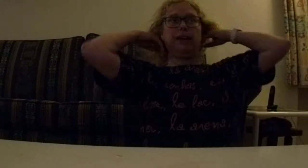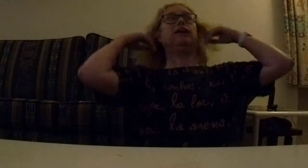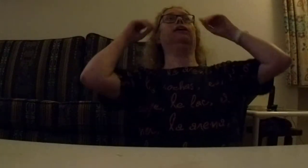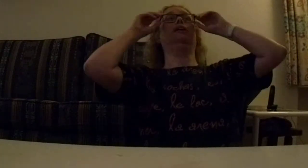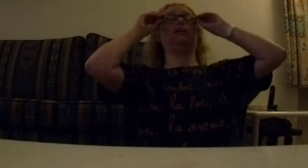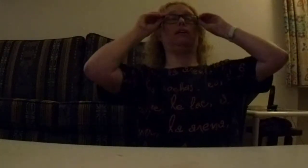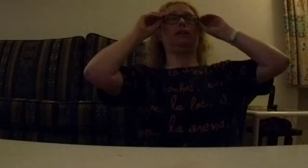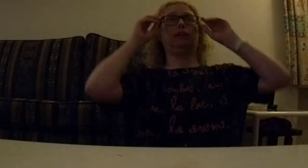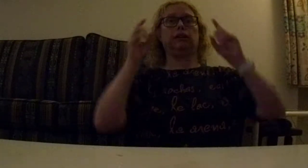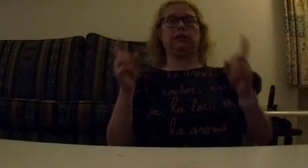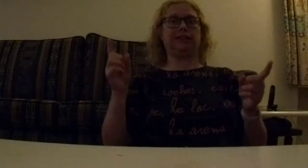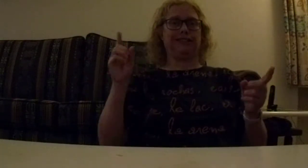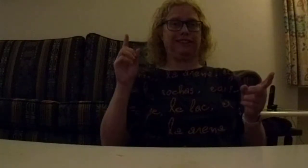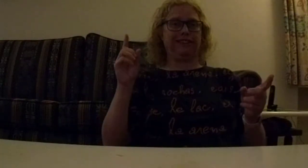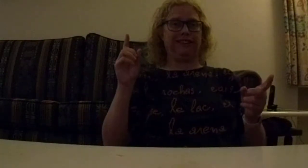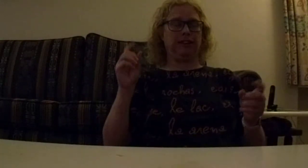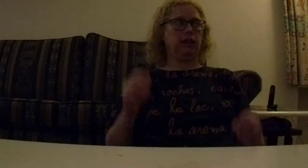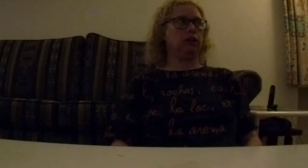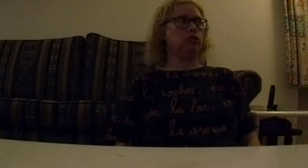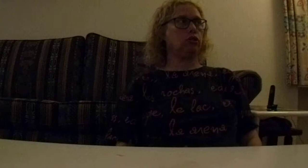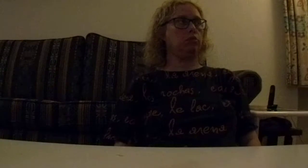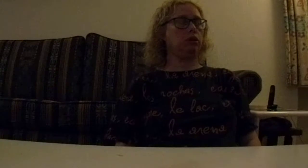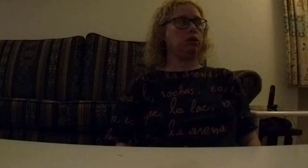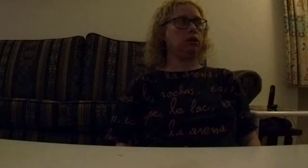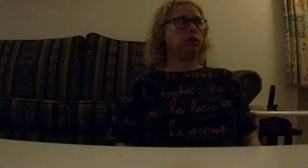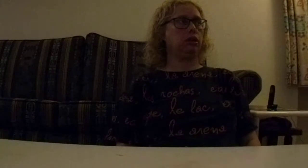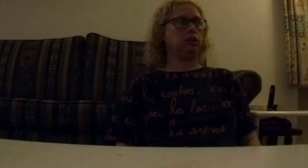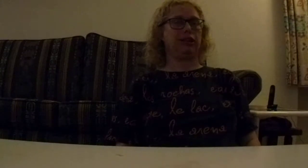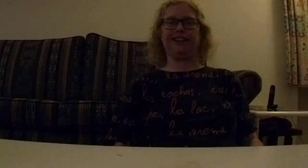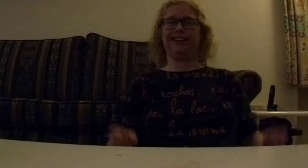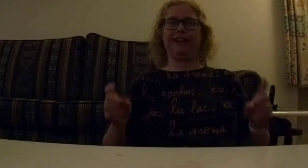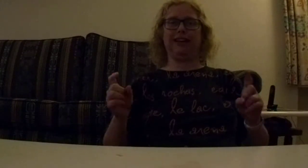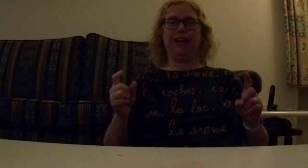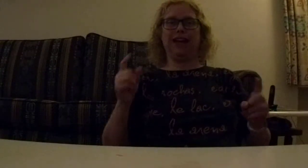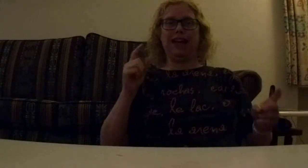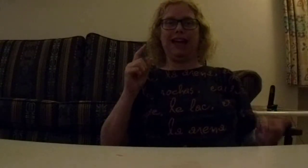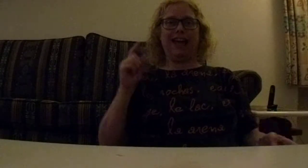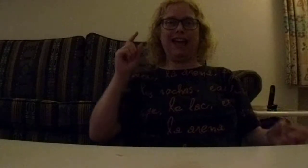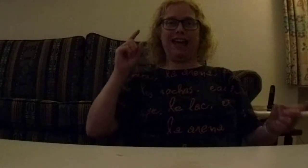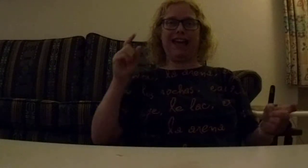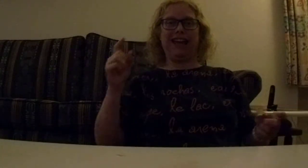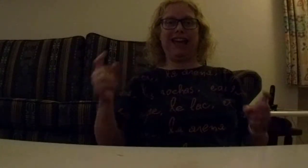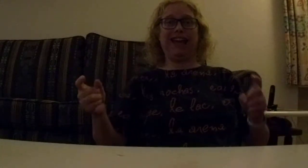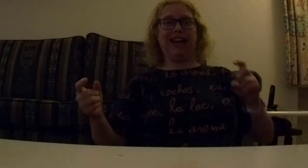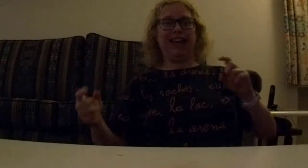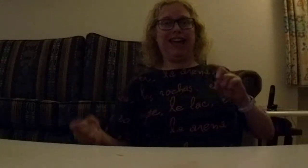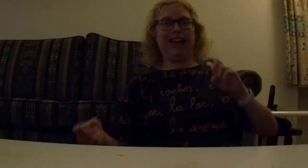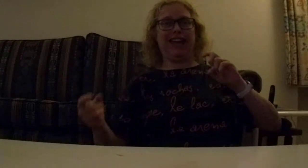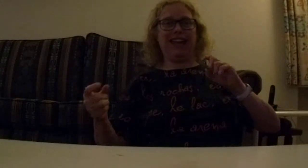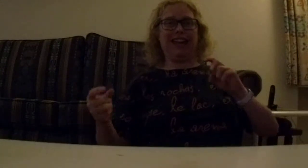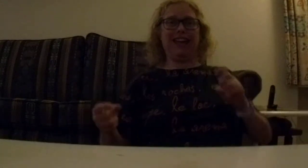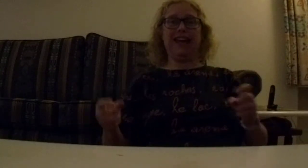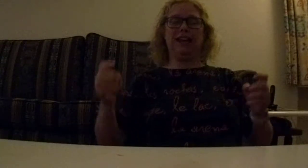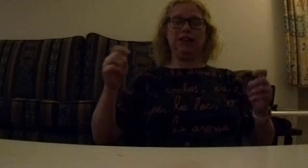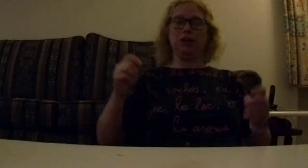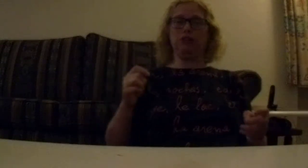stop nee hé hé hé hé hé hier uw